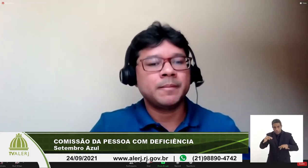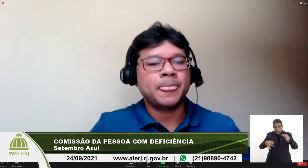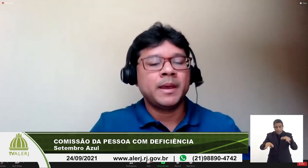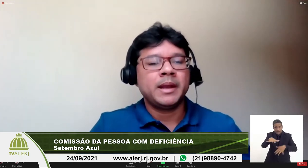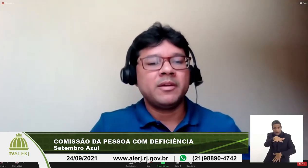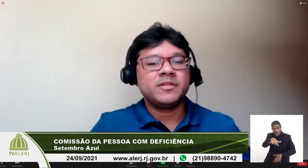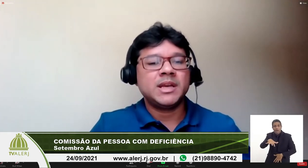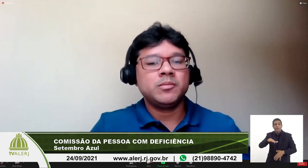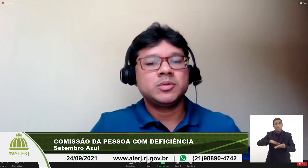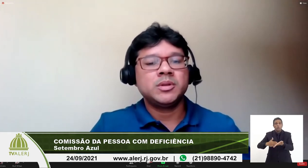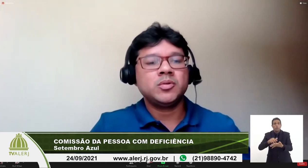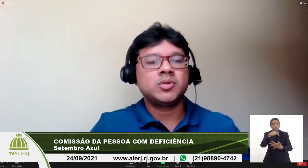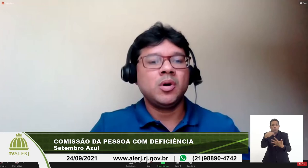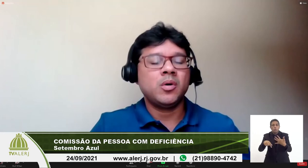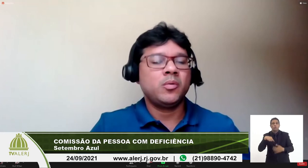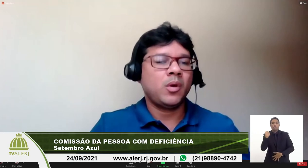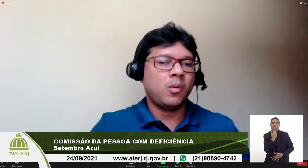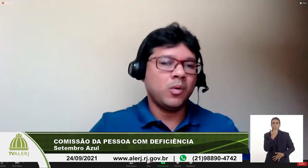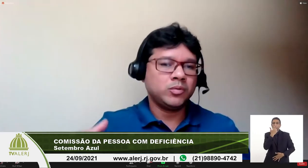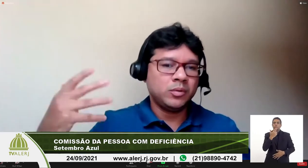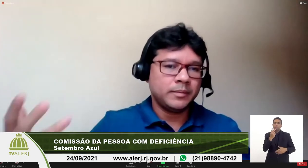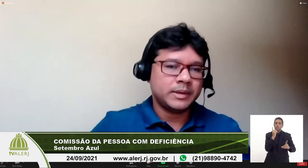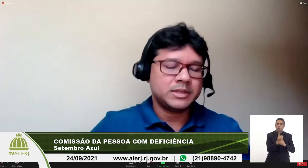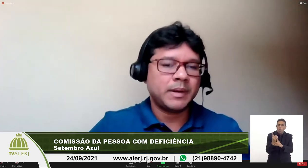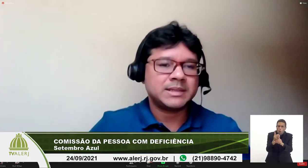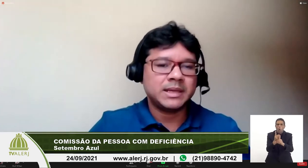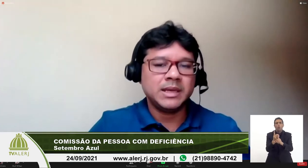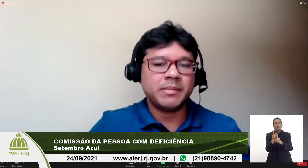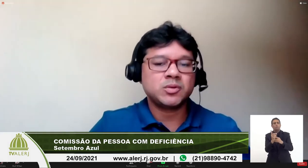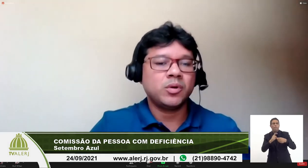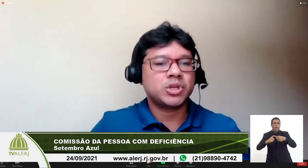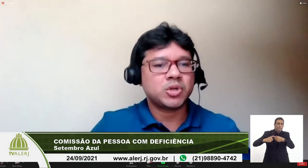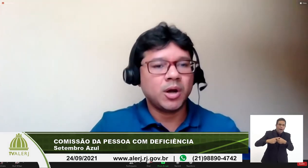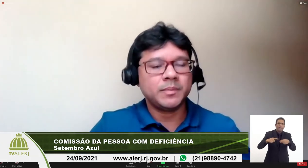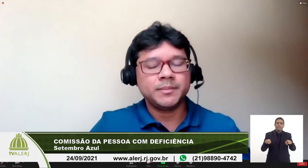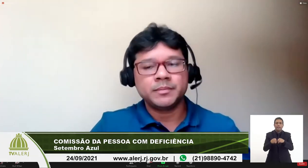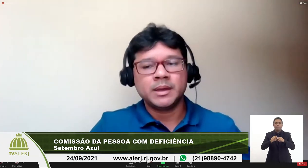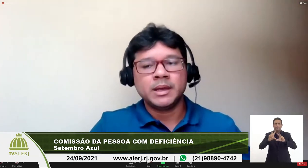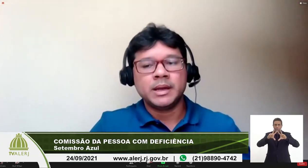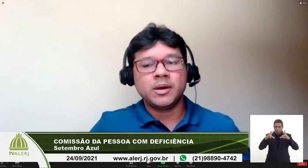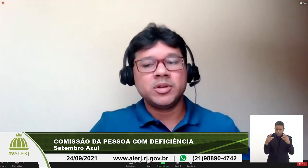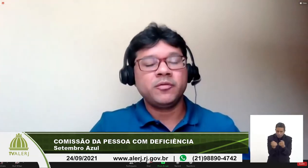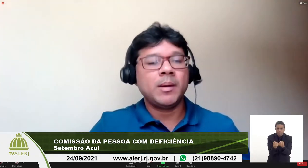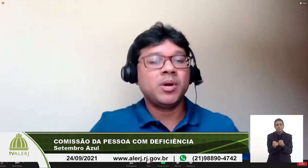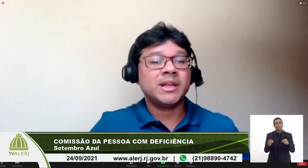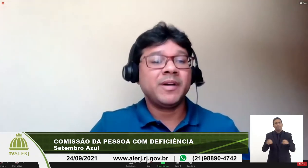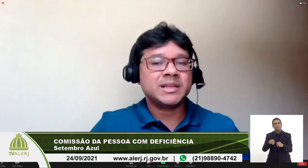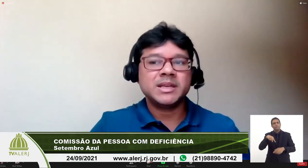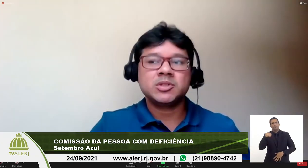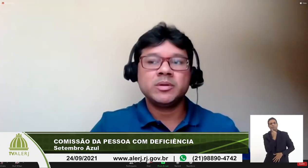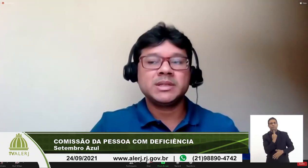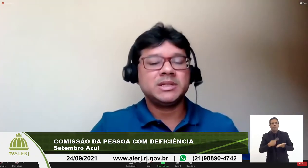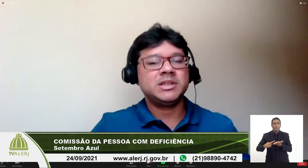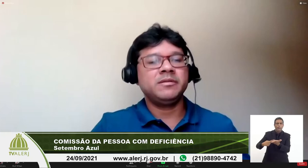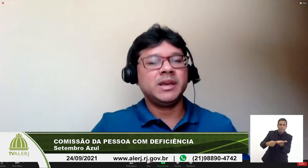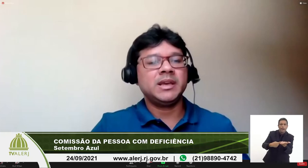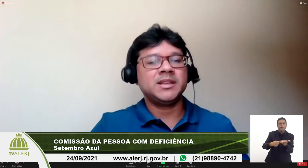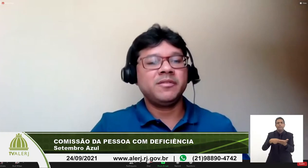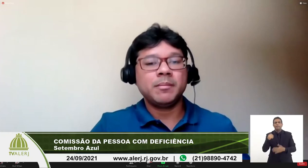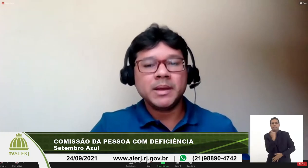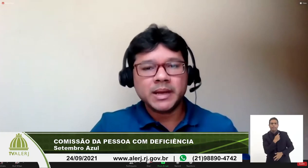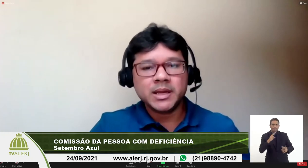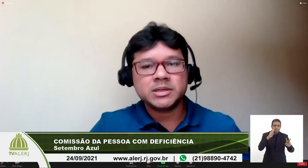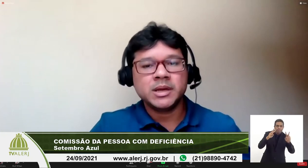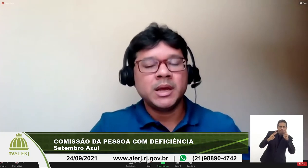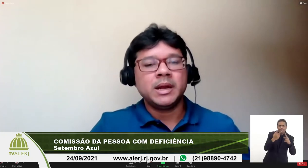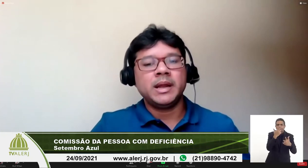jurídica fizemos não só um encontro de parceria mas um workshop onde foi abordado várias questões que a gente vê que